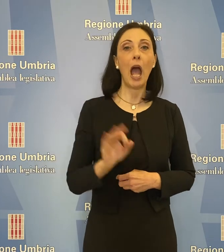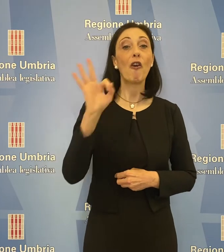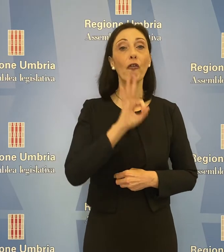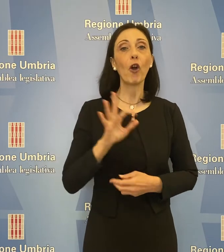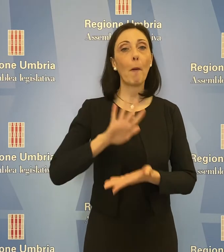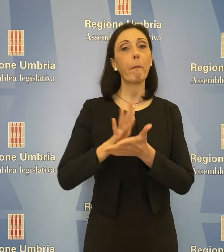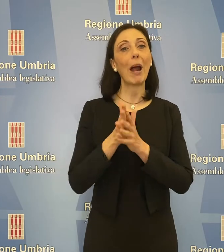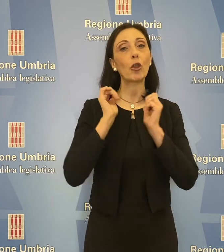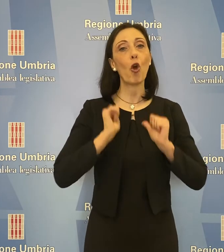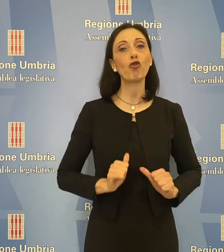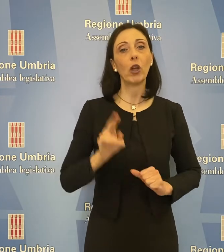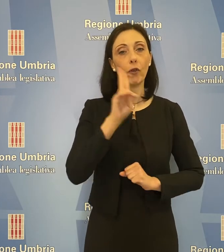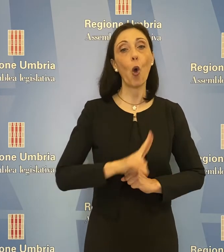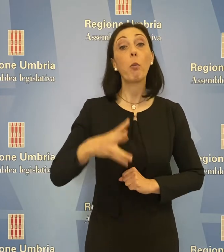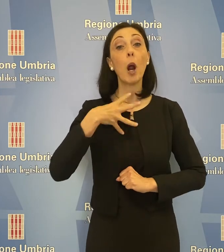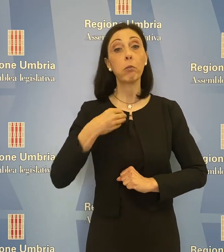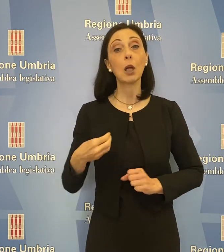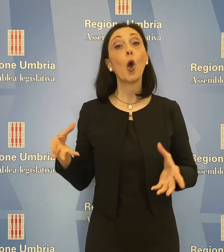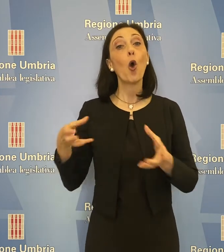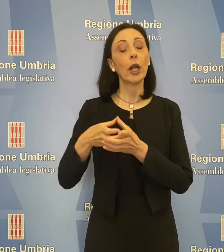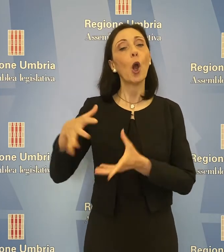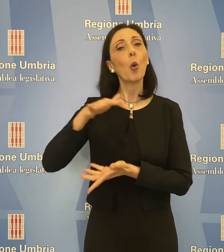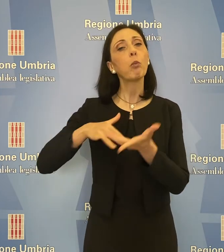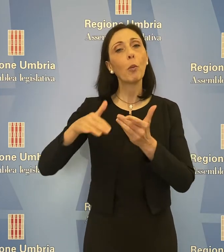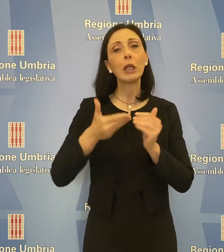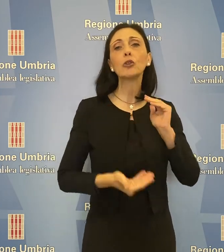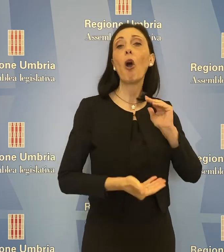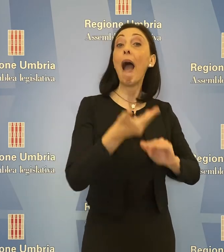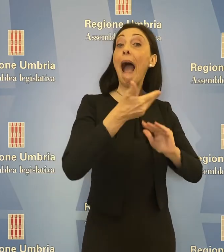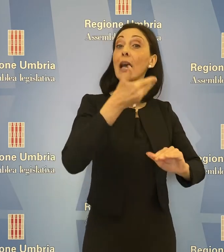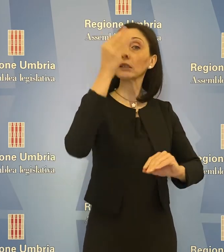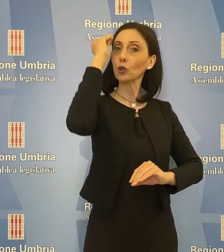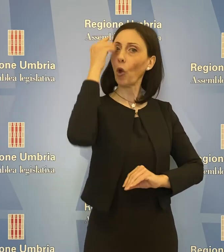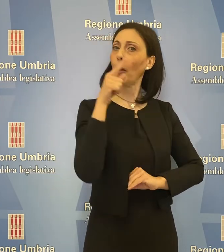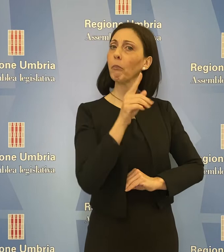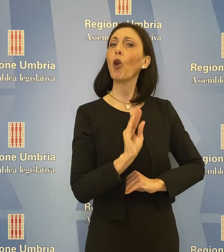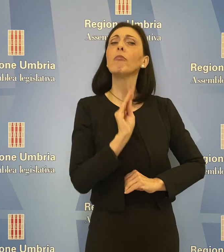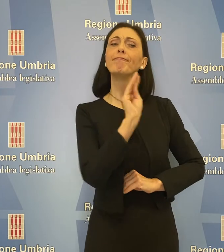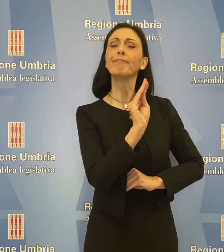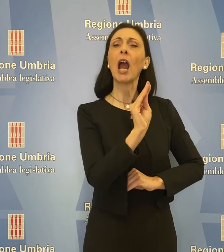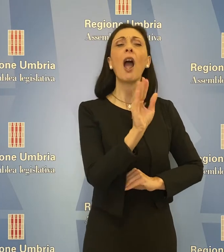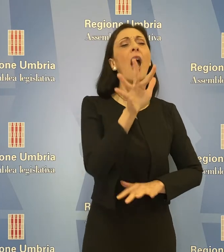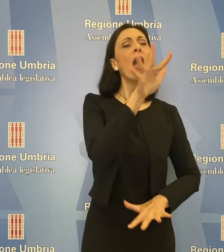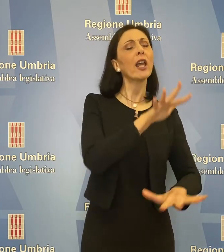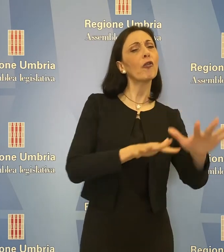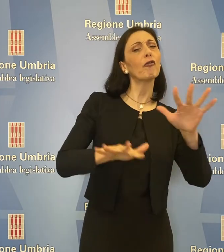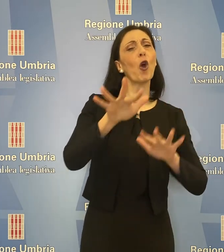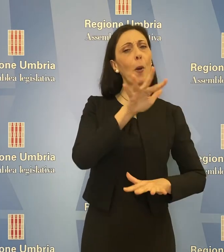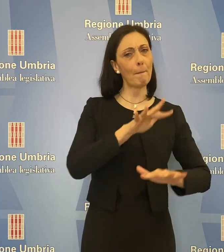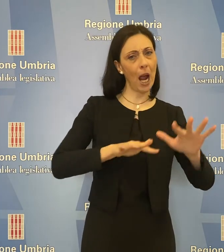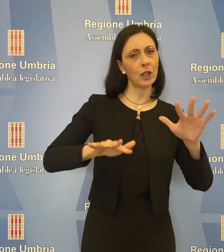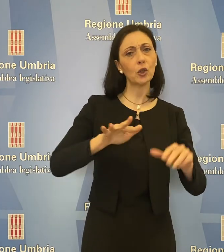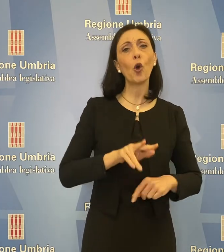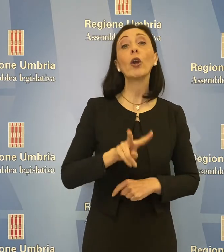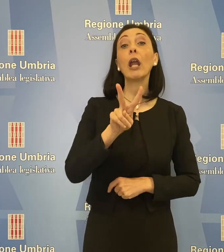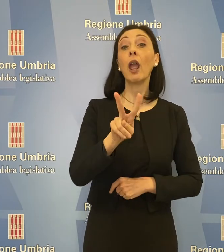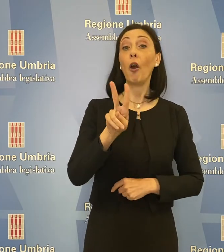Patto Civico per l'Umbria e Bianconi Gruppo Misto, hanno chiesto all'assessore Morroni informazioni sullo stato di erogazione delle prestazioni